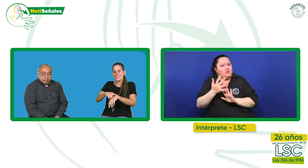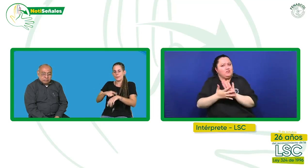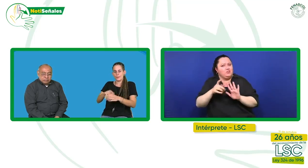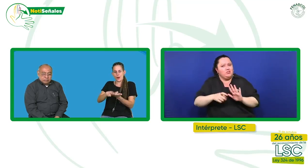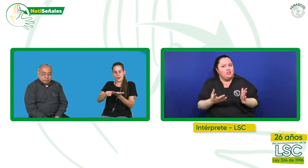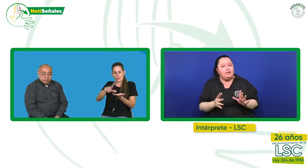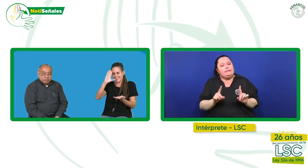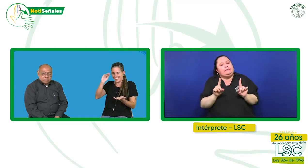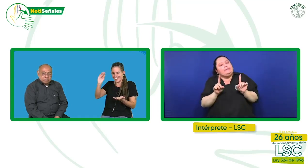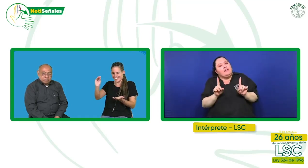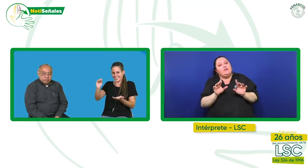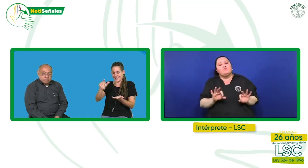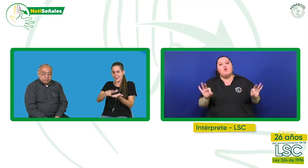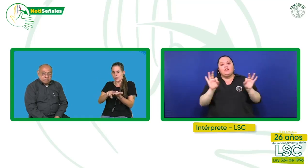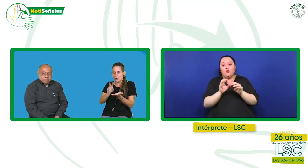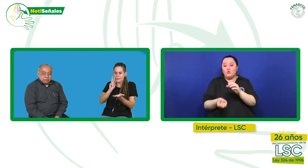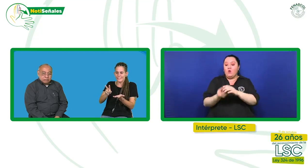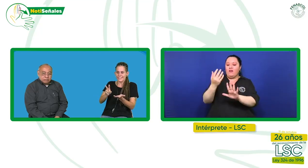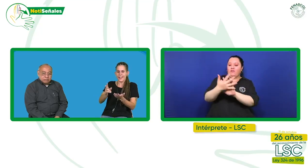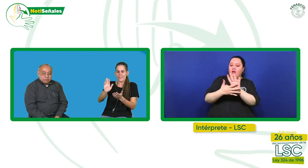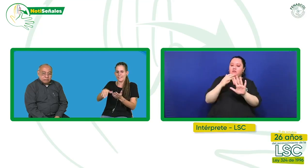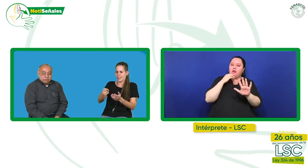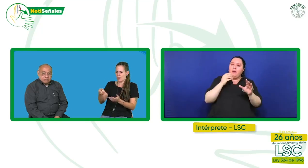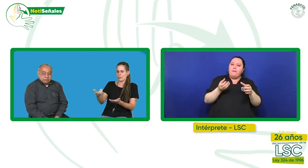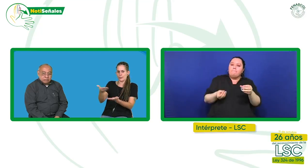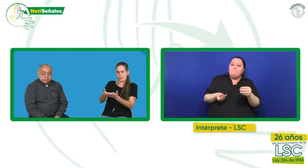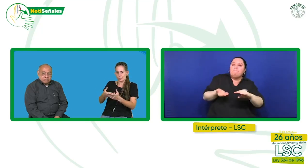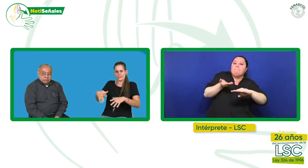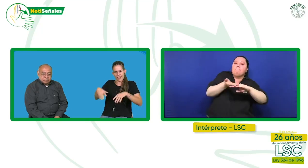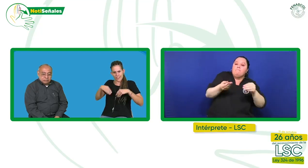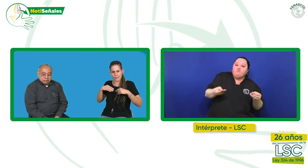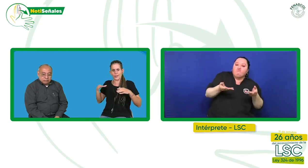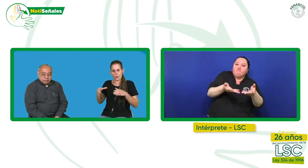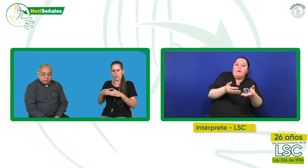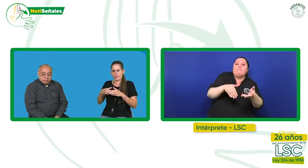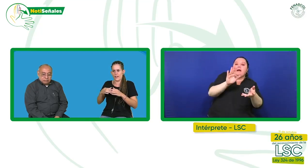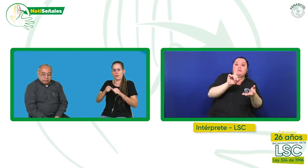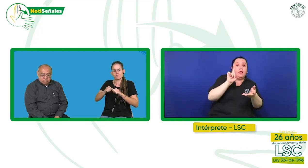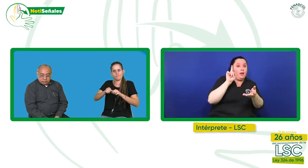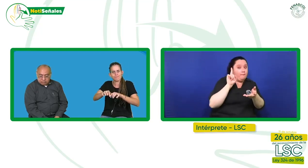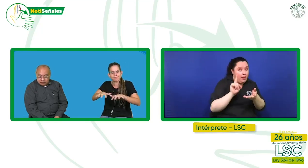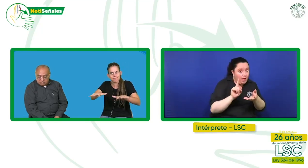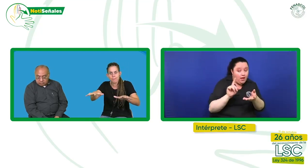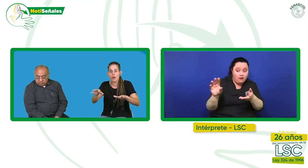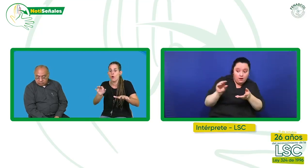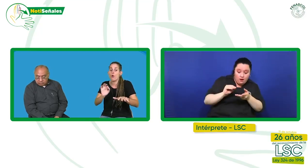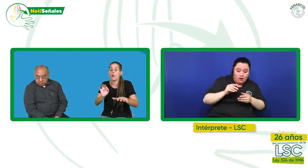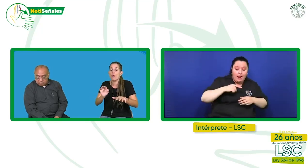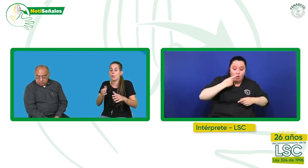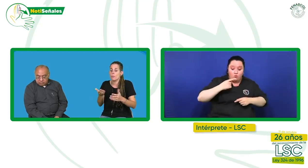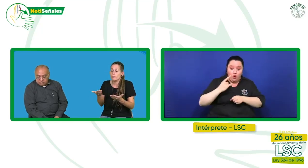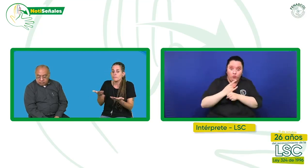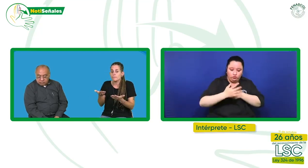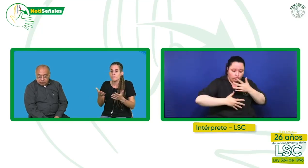tenemos que ver los neologismos como una aportación más. Ahora, el uso inteligente que hagamos de nuestra lengua nos va a permitir